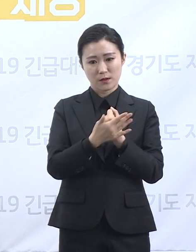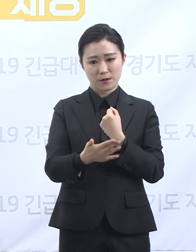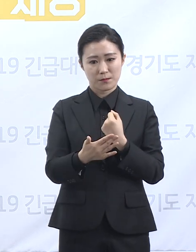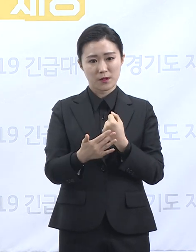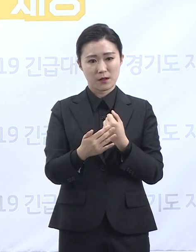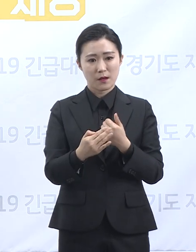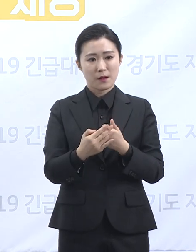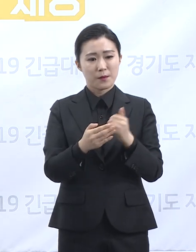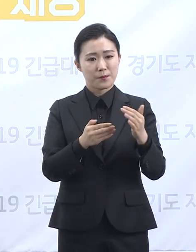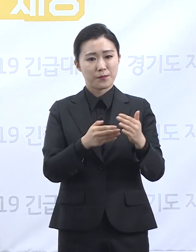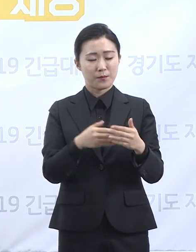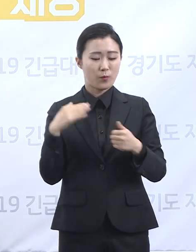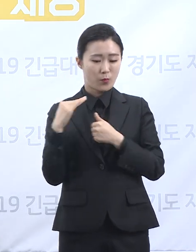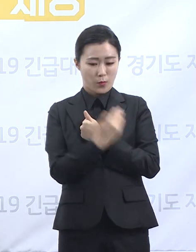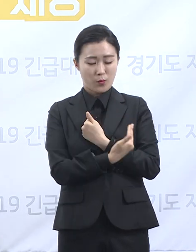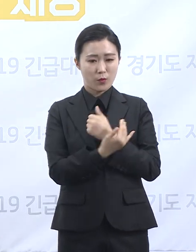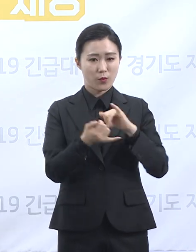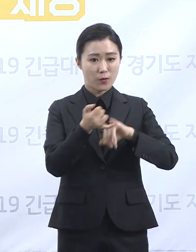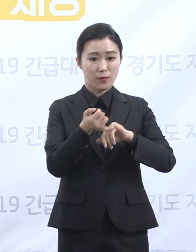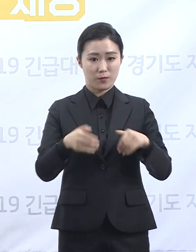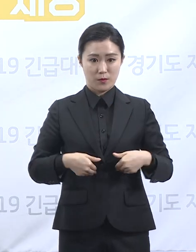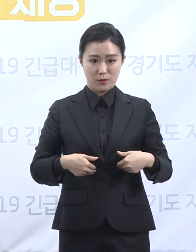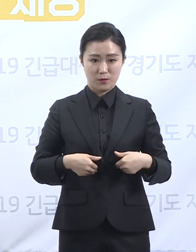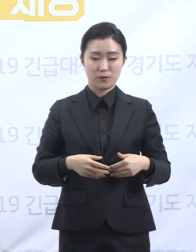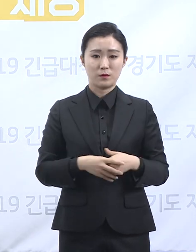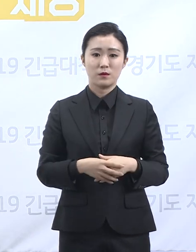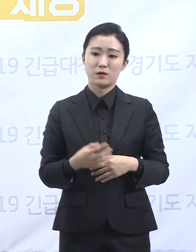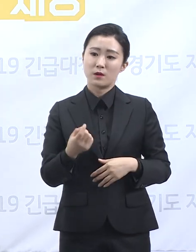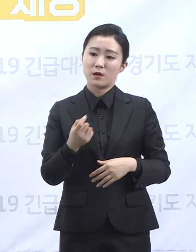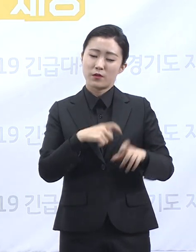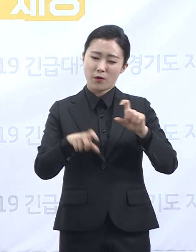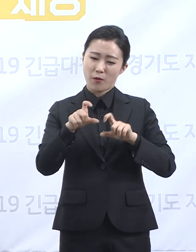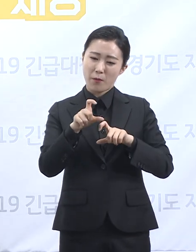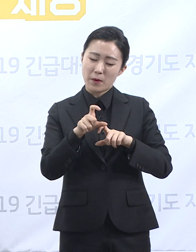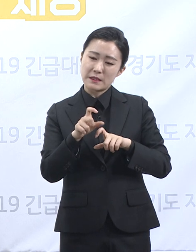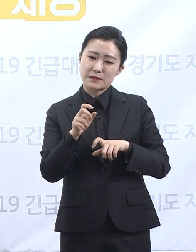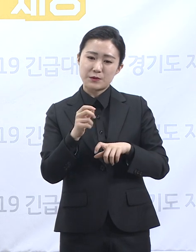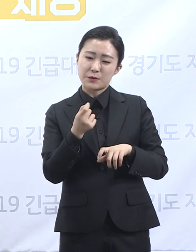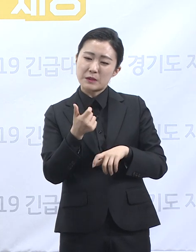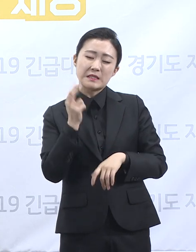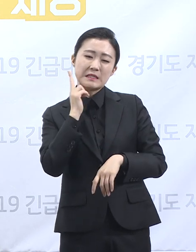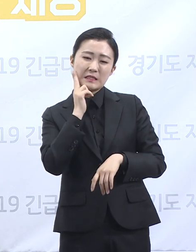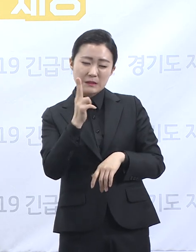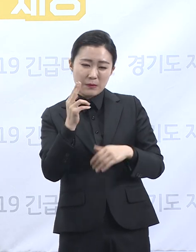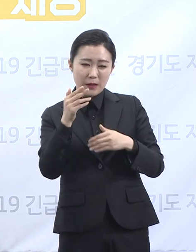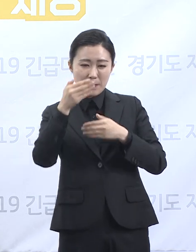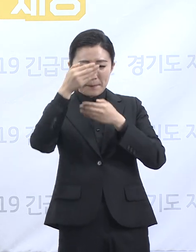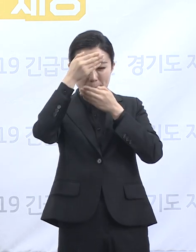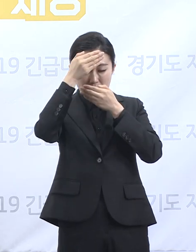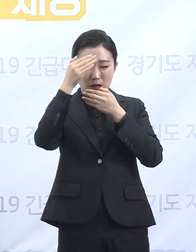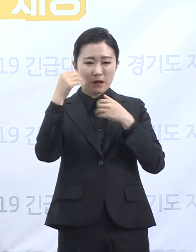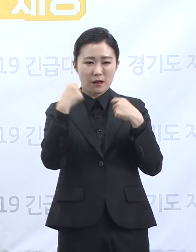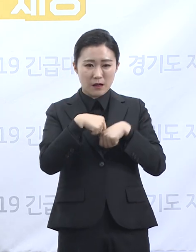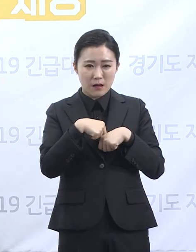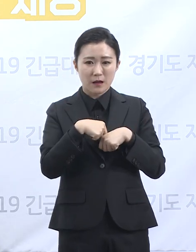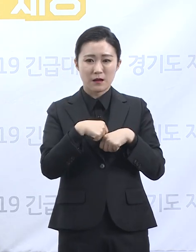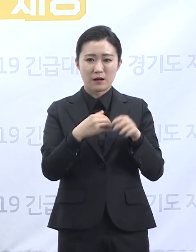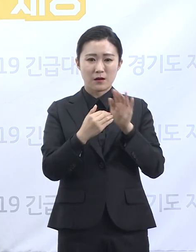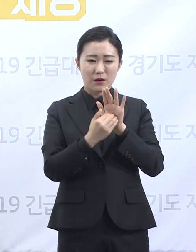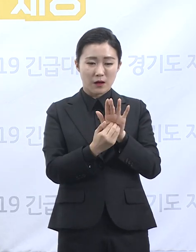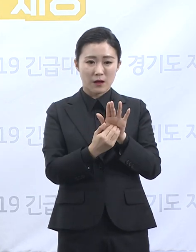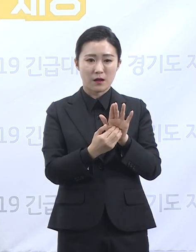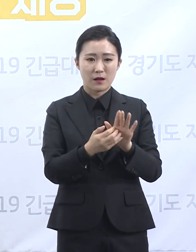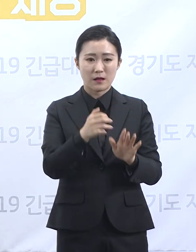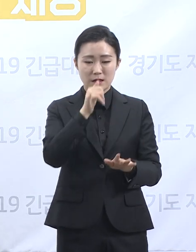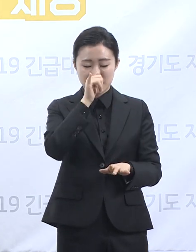취한 측면이 있습니다. 다소 과잉 대응임을 알면서도 불가피하게 취하는 정책들도 있었습니다. 이제